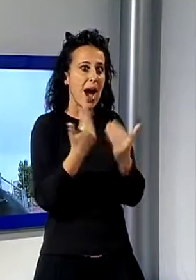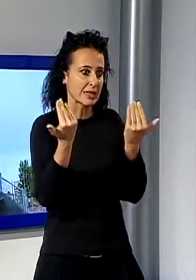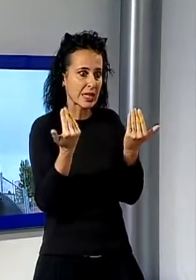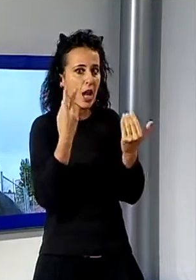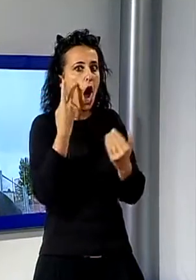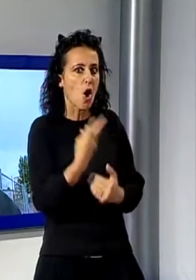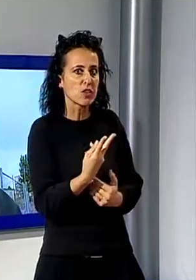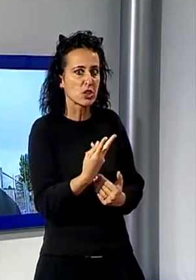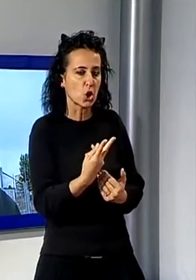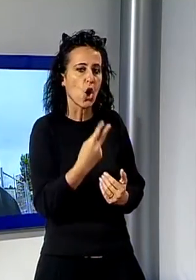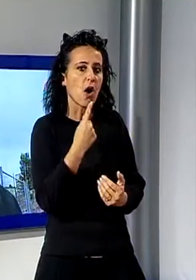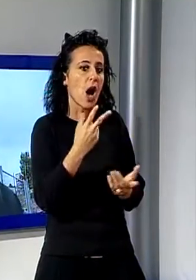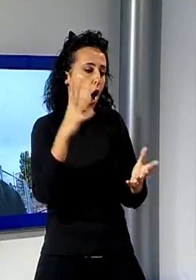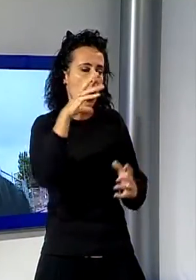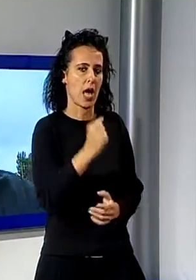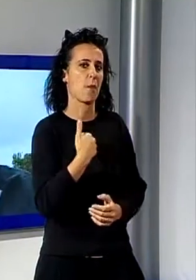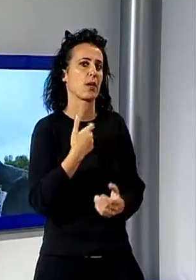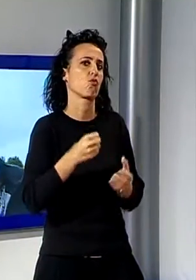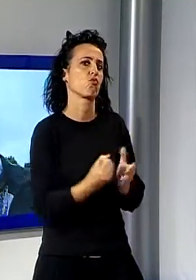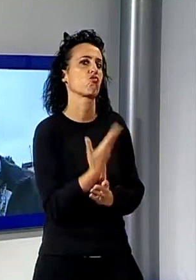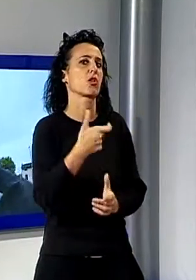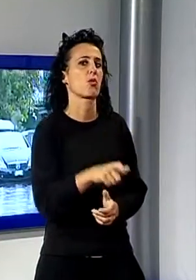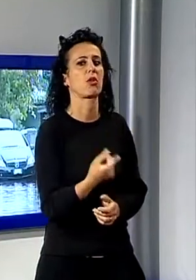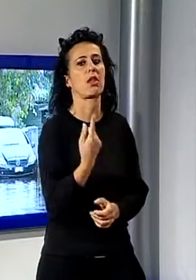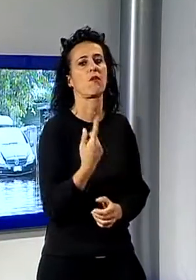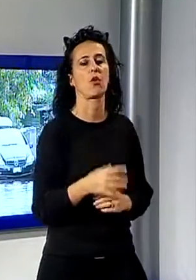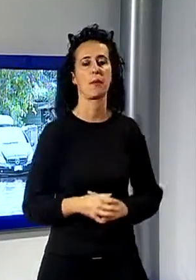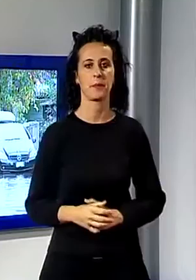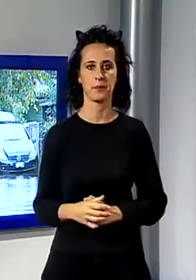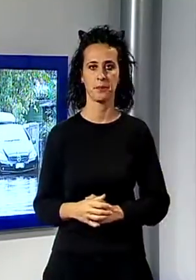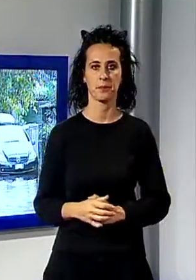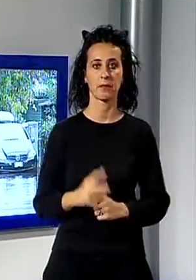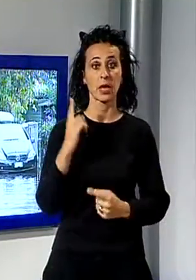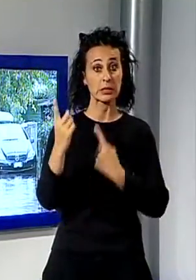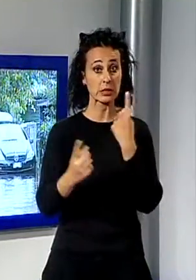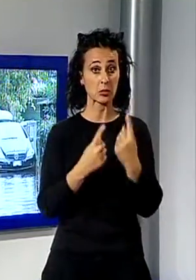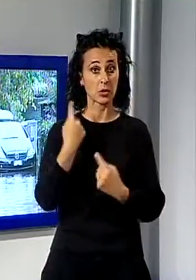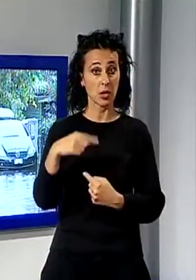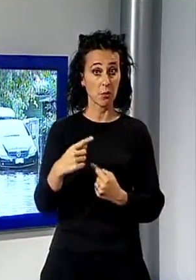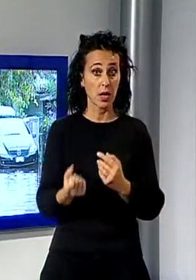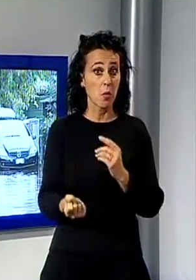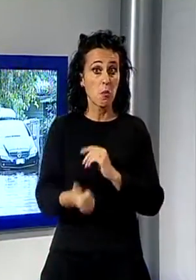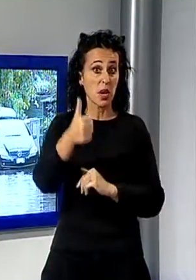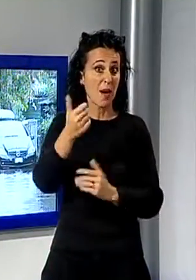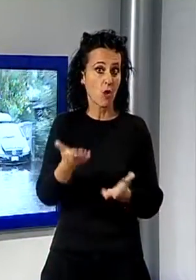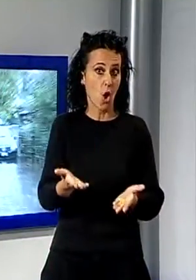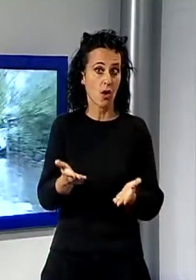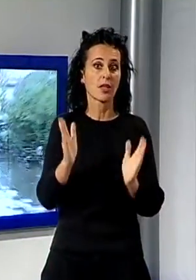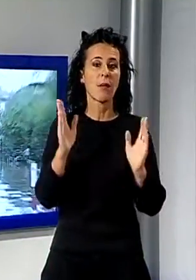il perché è successo tutto l'allagamento di ieri. Una situazione che non si era ancora verificata ma che l'eccezionalità delle